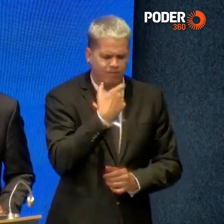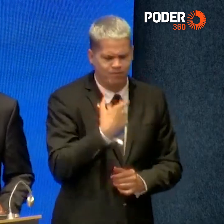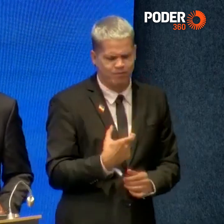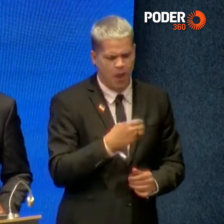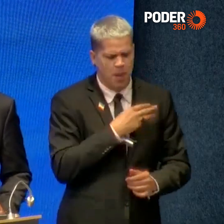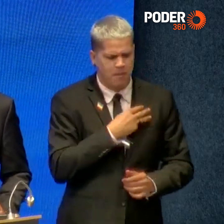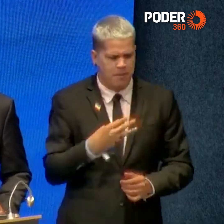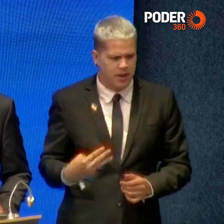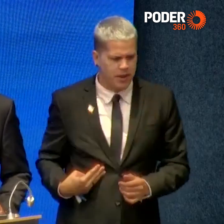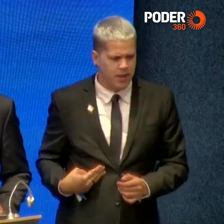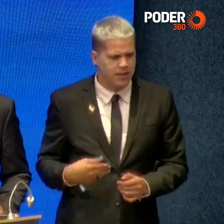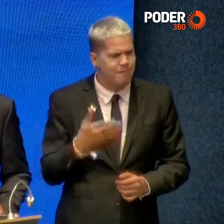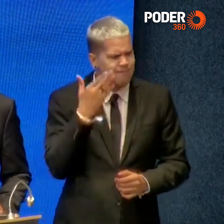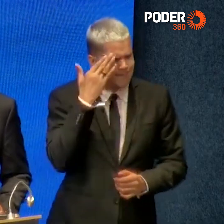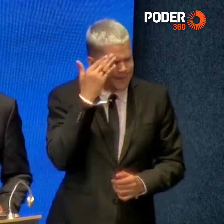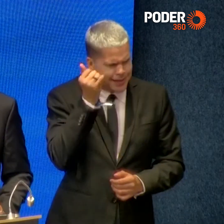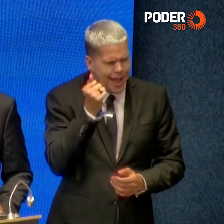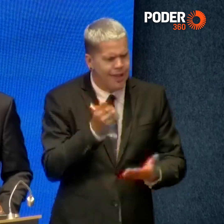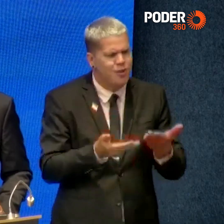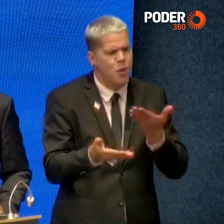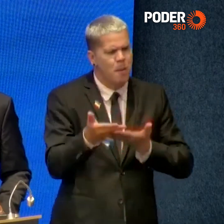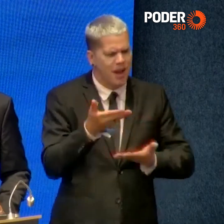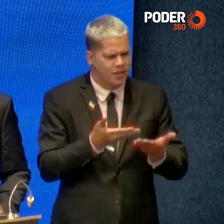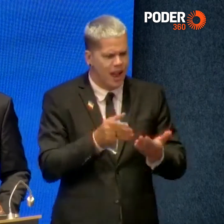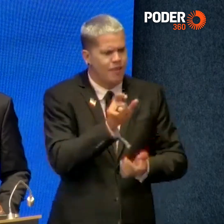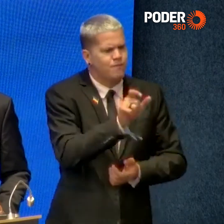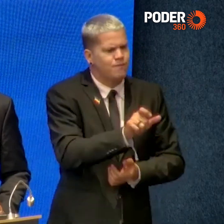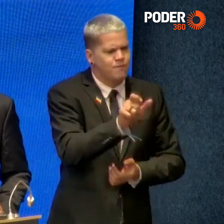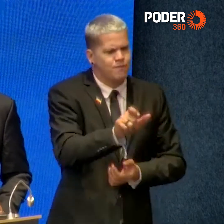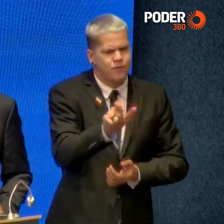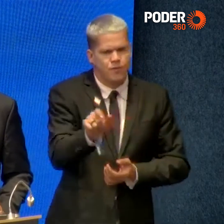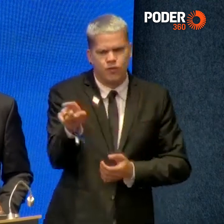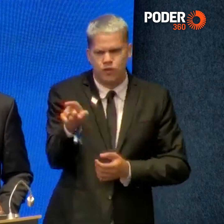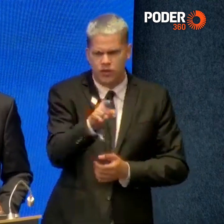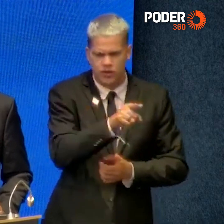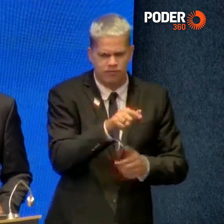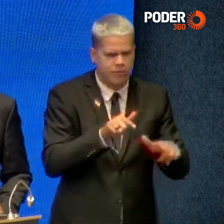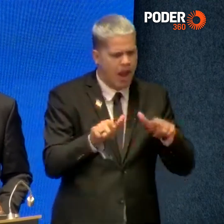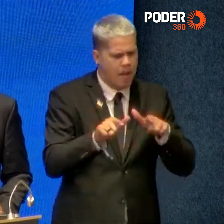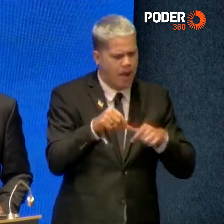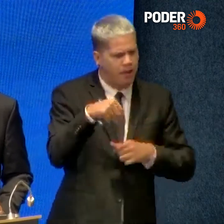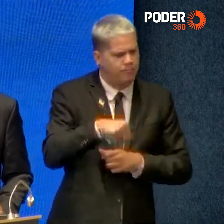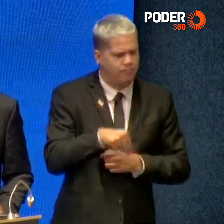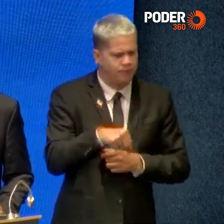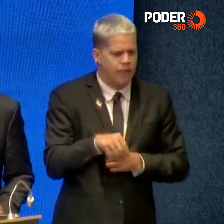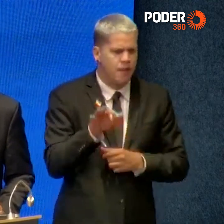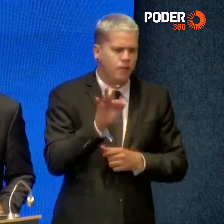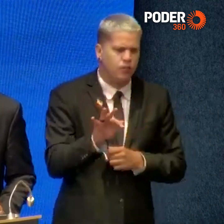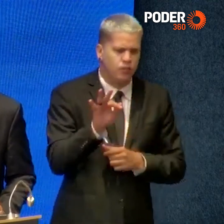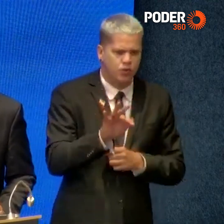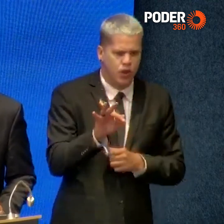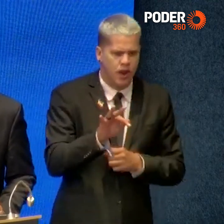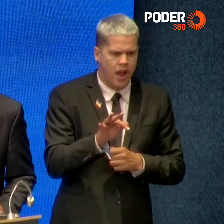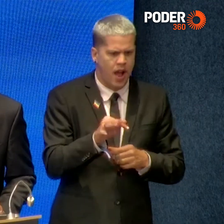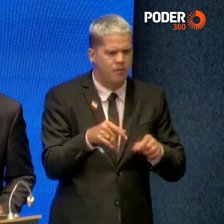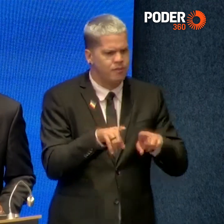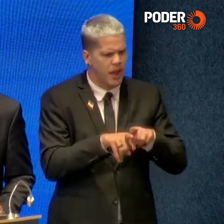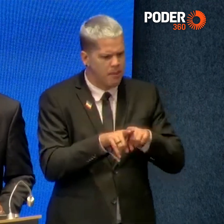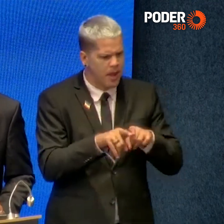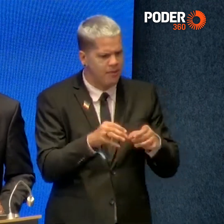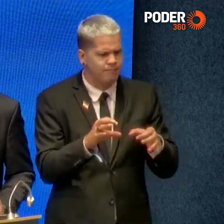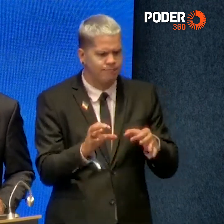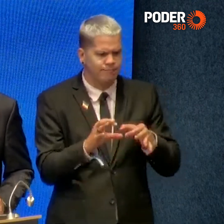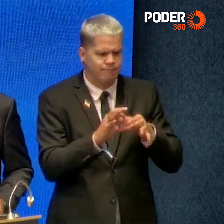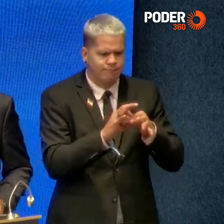precisa ser compartilhada com os servidores de todos os órgãos do Ministério. Os parceiros institucionais,